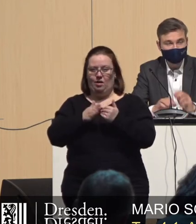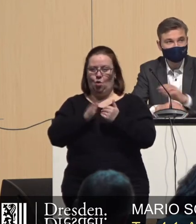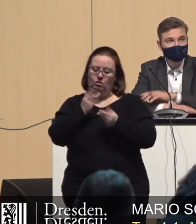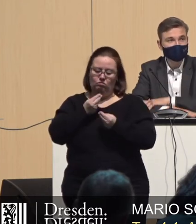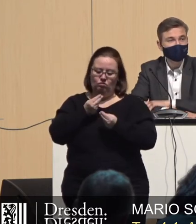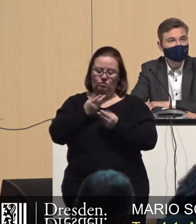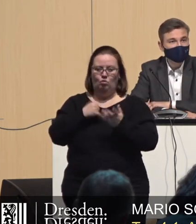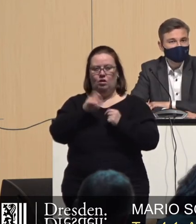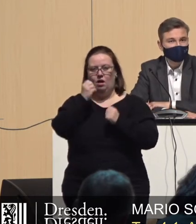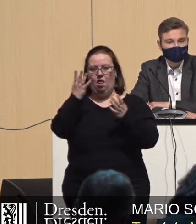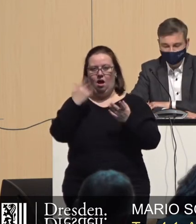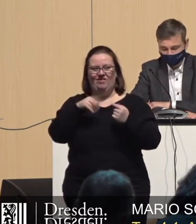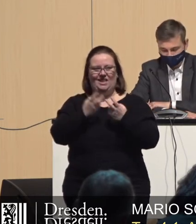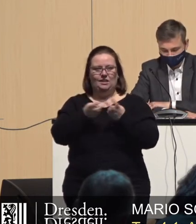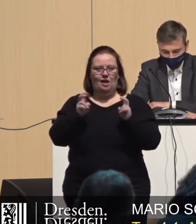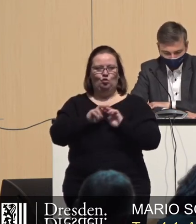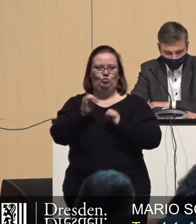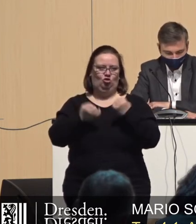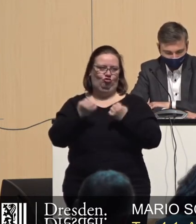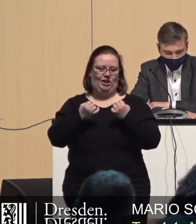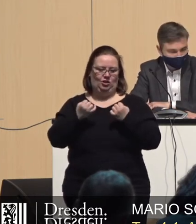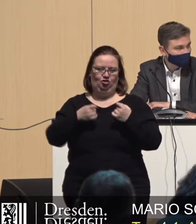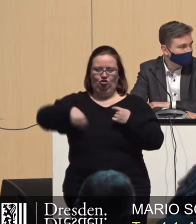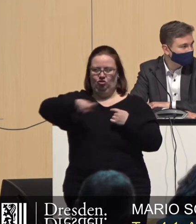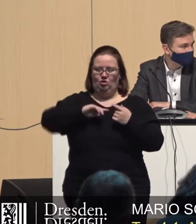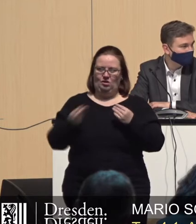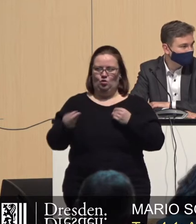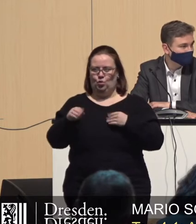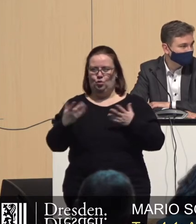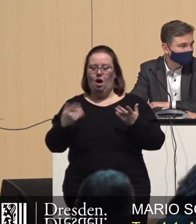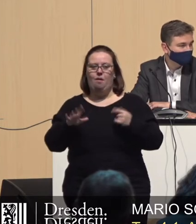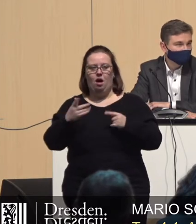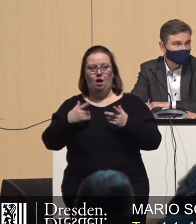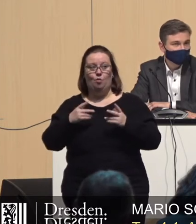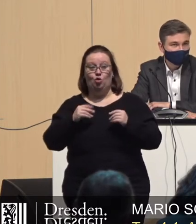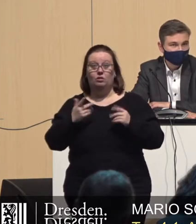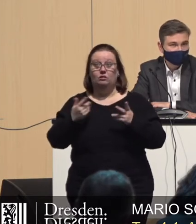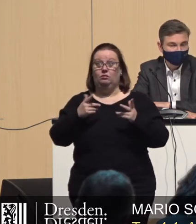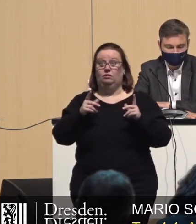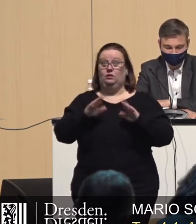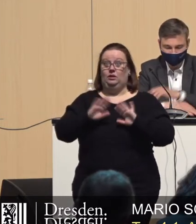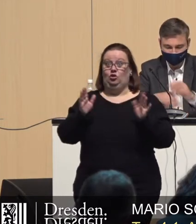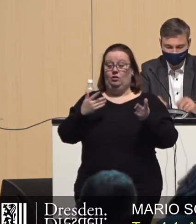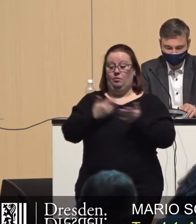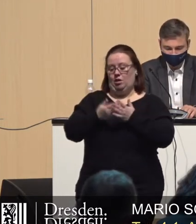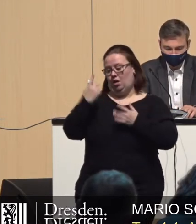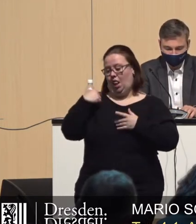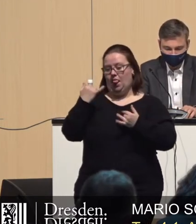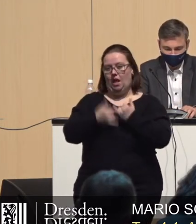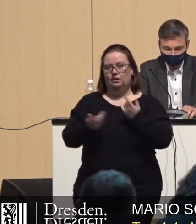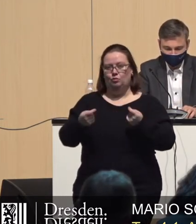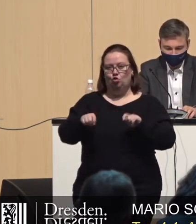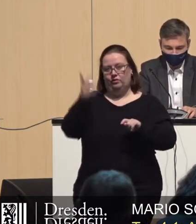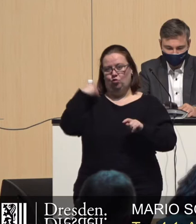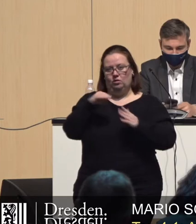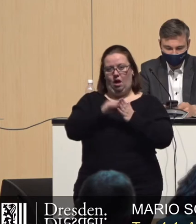zu klären. Das ist jetzt natürlich am Rande der Sitzung etwas schwierig. Es wird aber auf keinen Fall dazu führen, wie bei dem letzten Beschluss, den